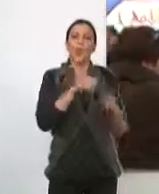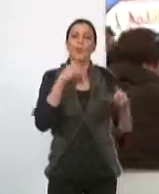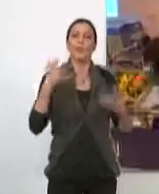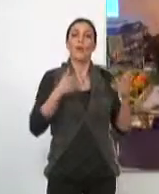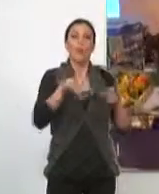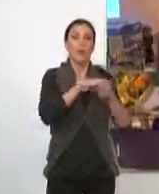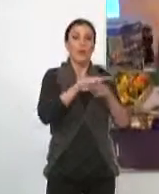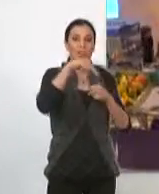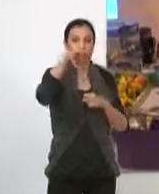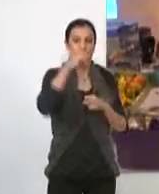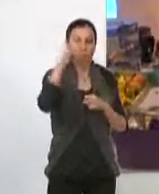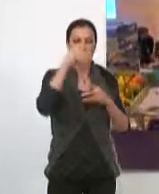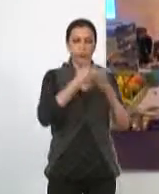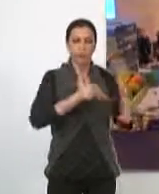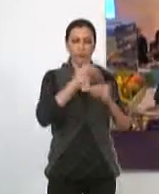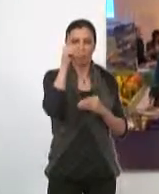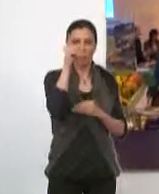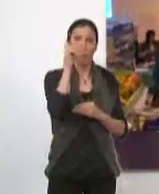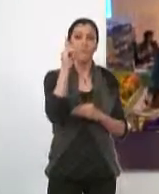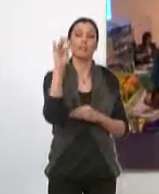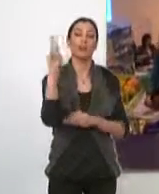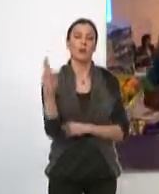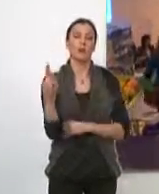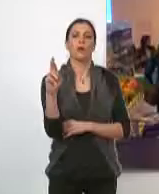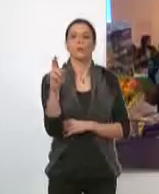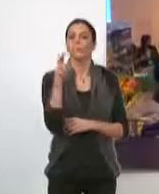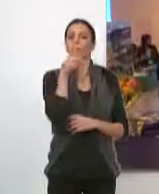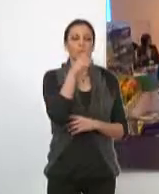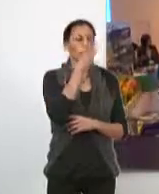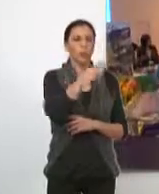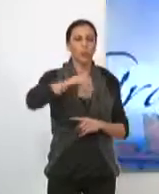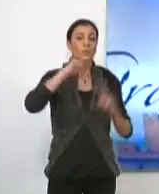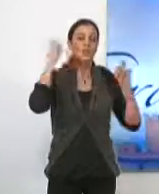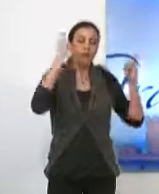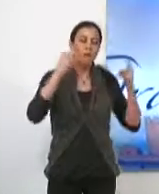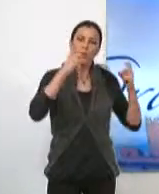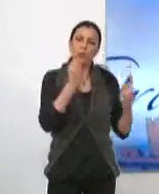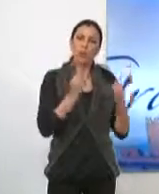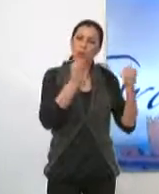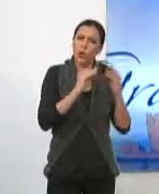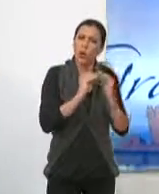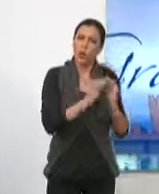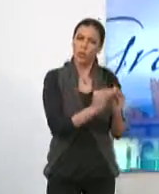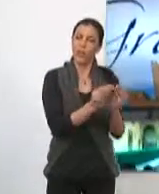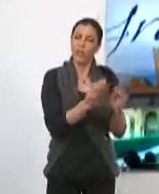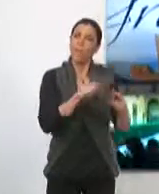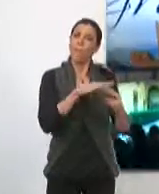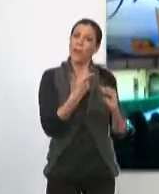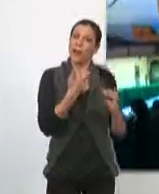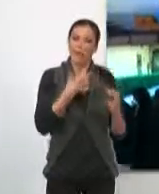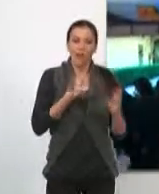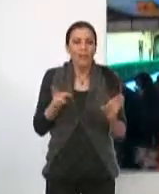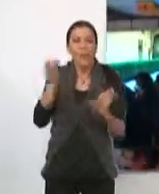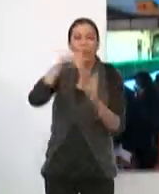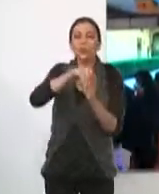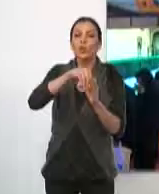la aprobación de la provincia este año en Fitur en el marco de los esfuerzos que desde todas las instituciones se están llevando a